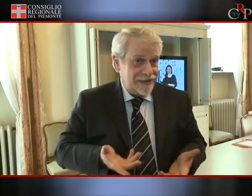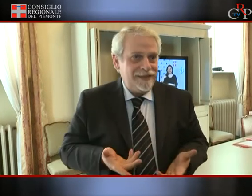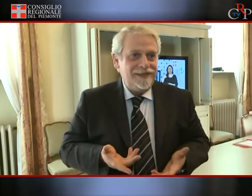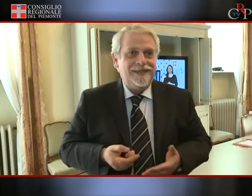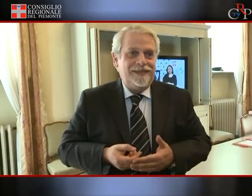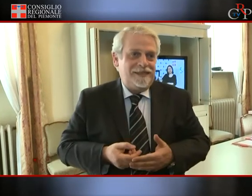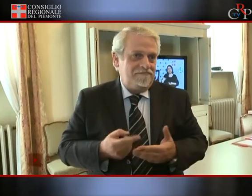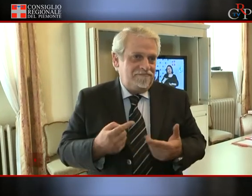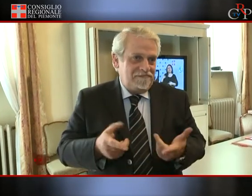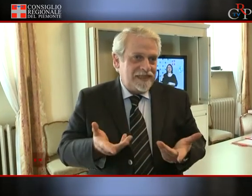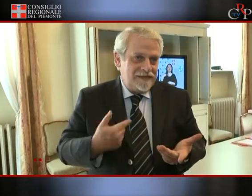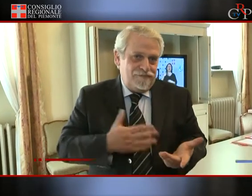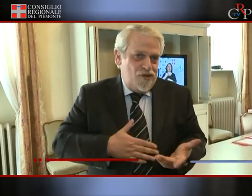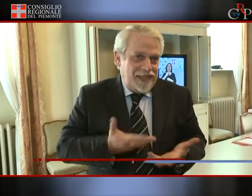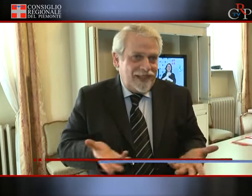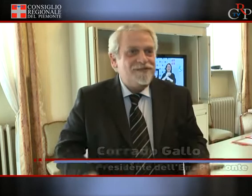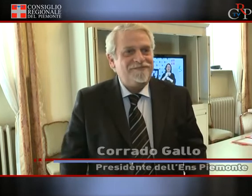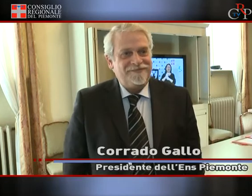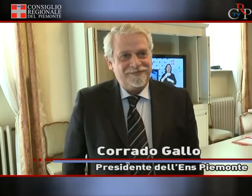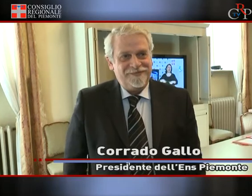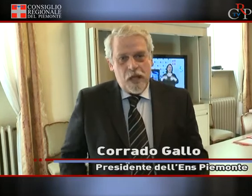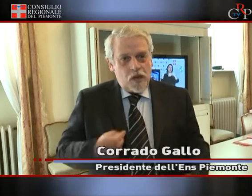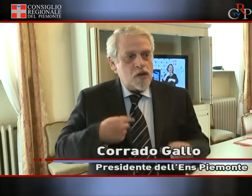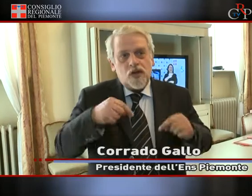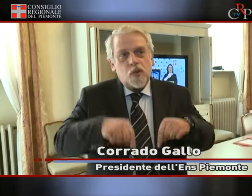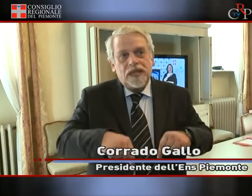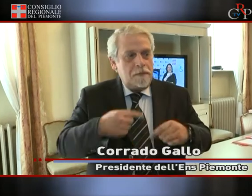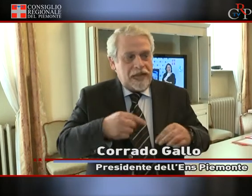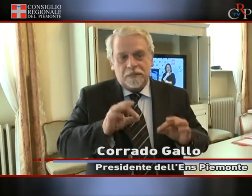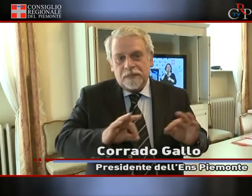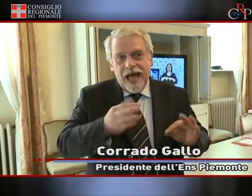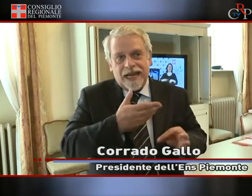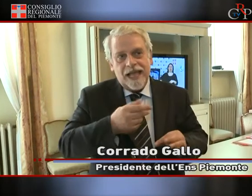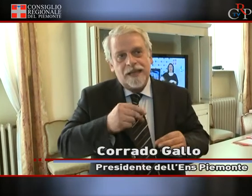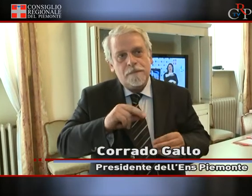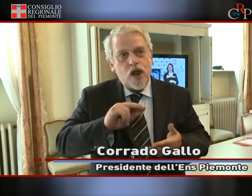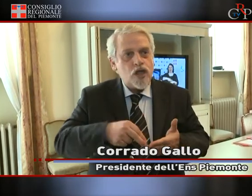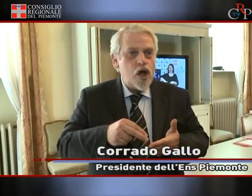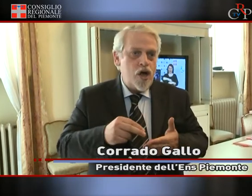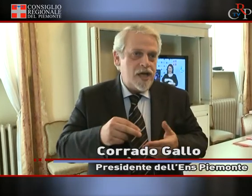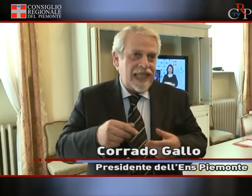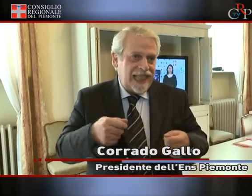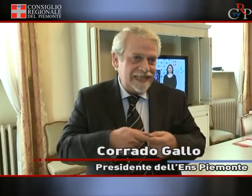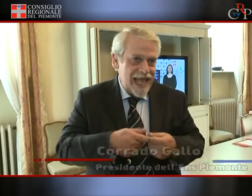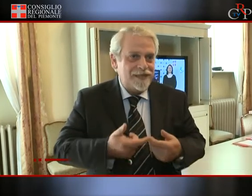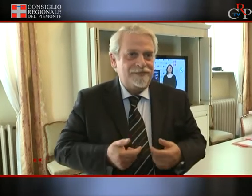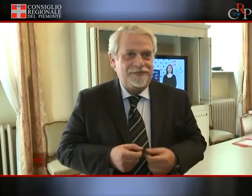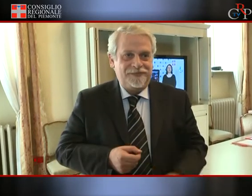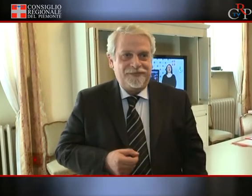molto contenti di questo traguardo, siamo qua per preparare questo protocollo di intesa per dare l'avvio ai lavori.